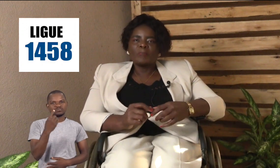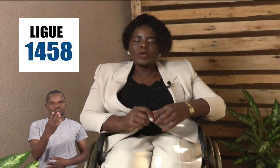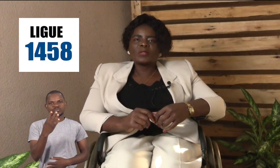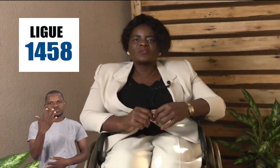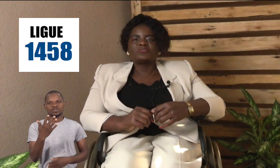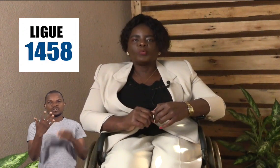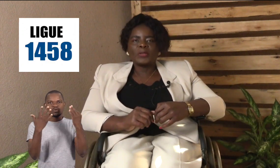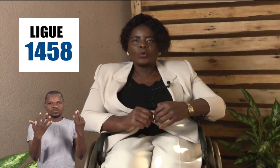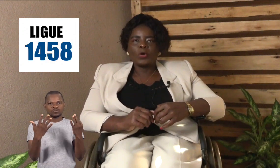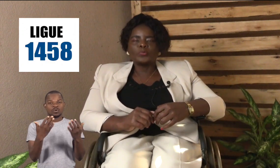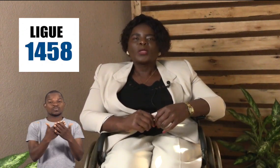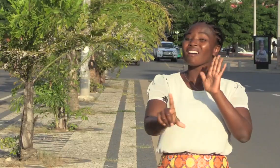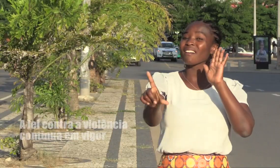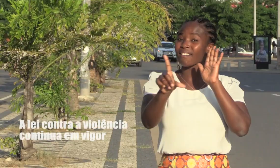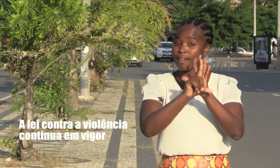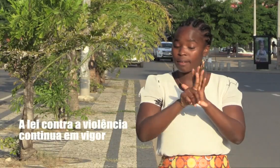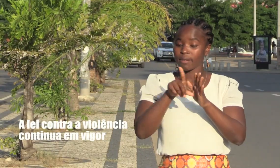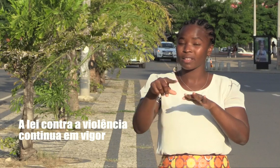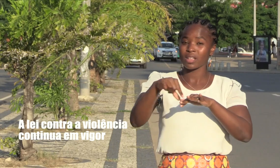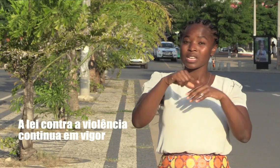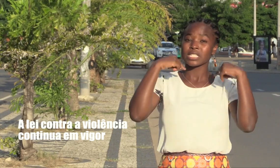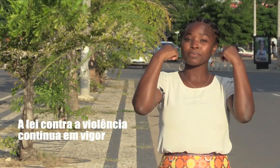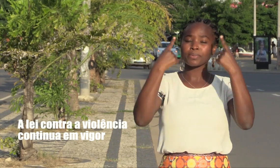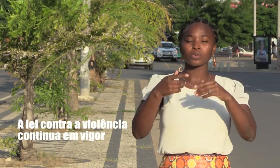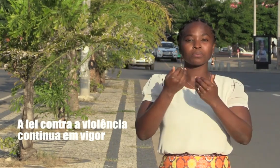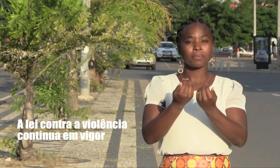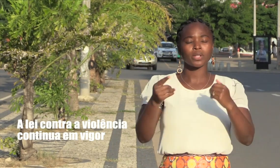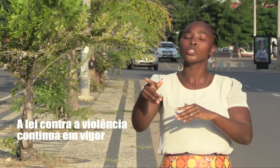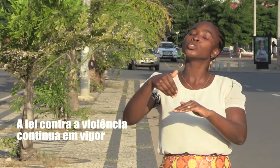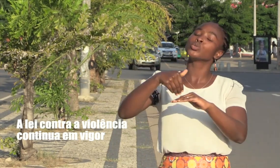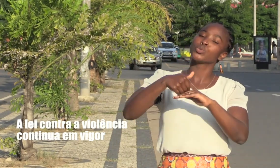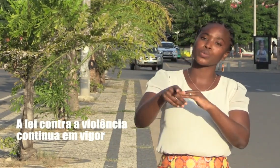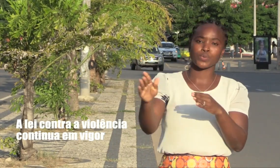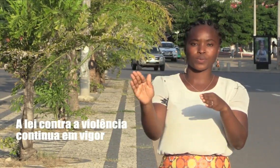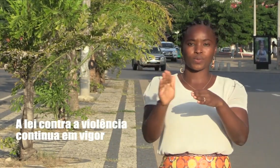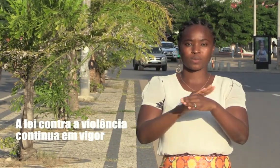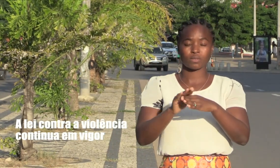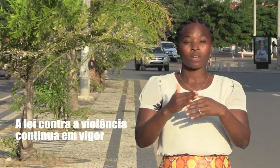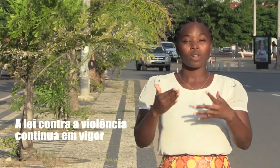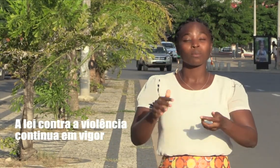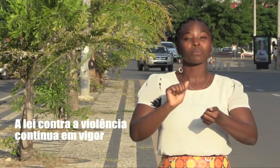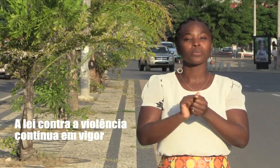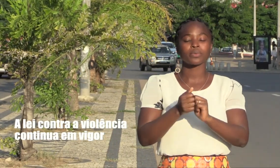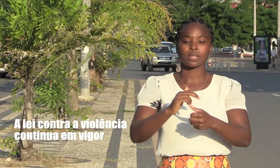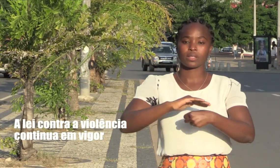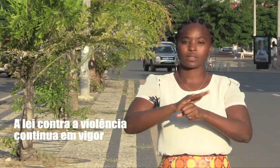1458. A lei contra a violência continua em vigor durante a resposta à Covid